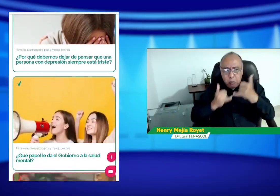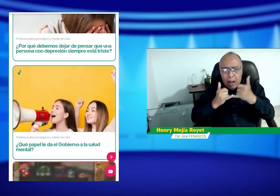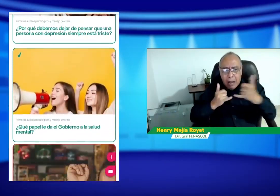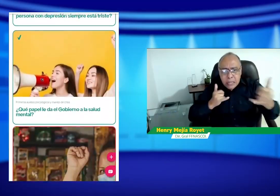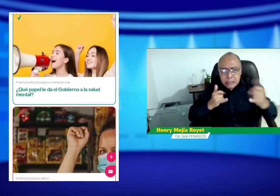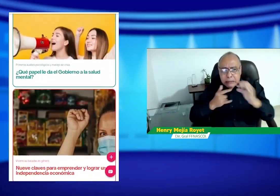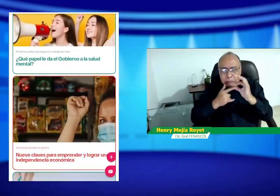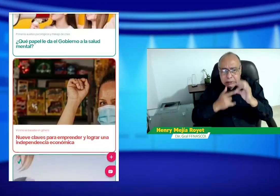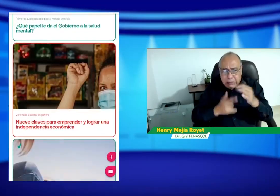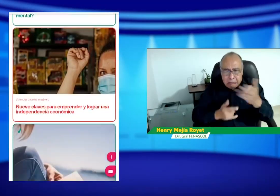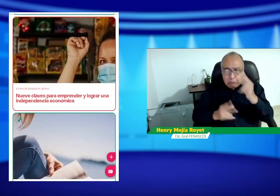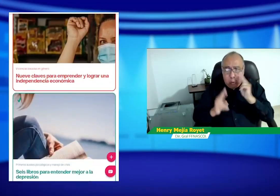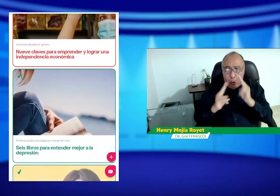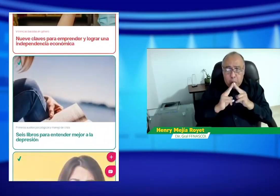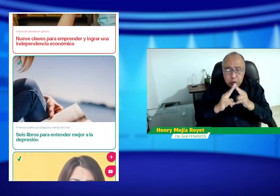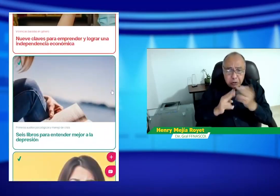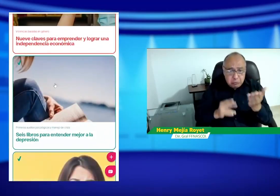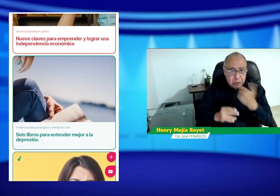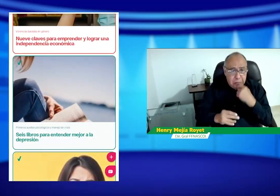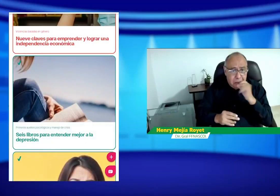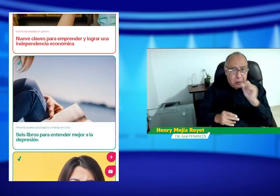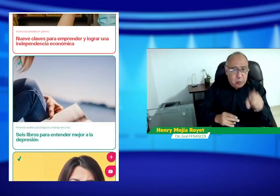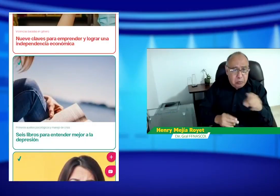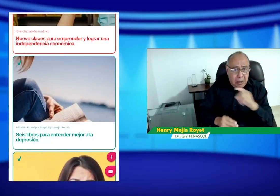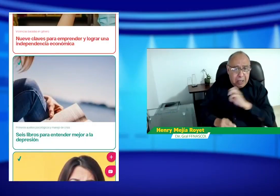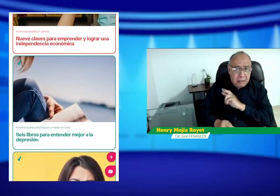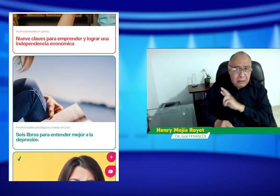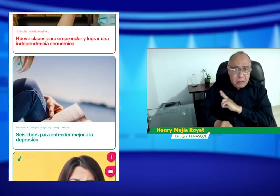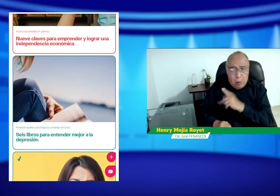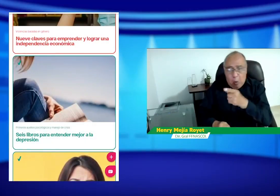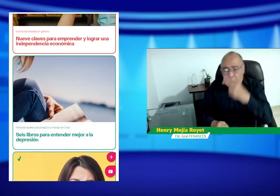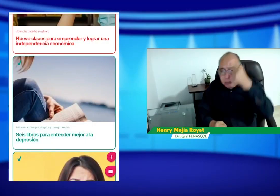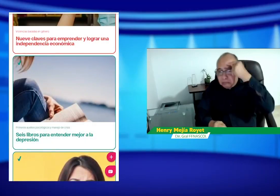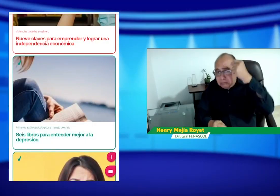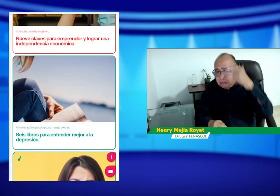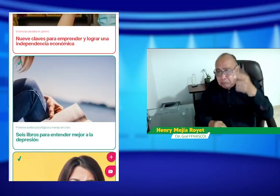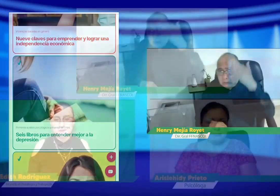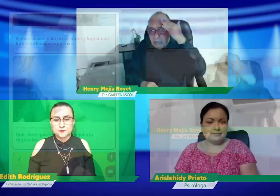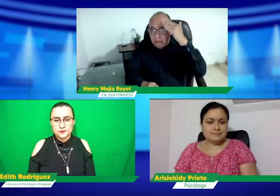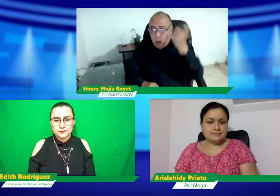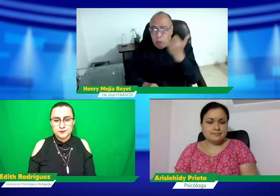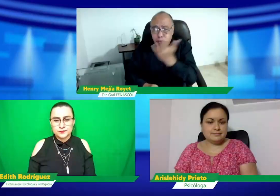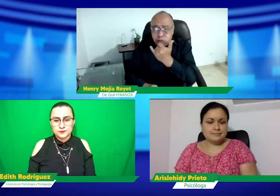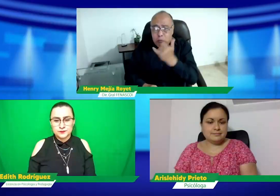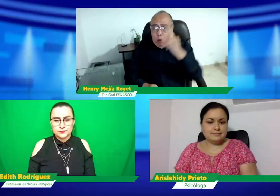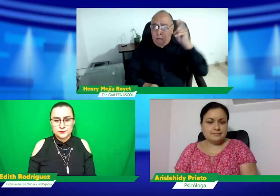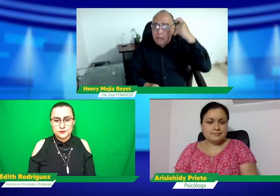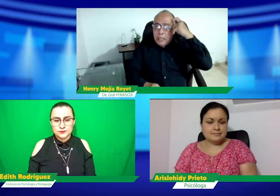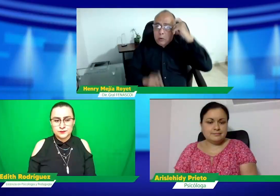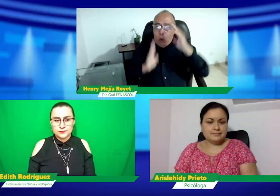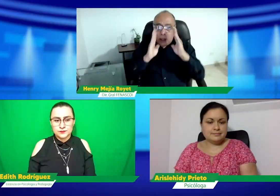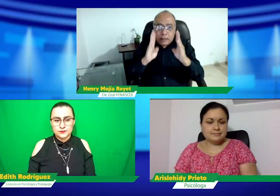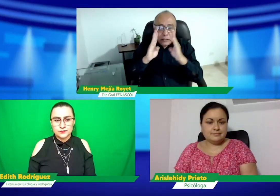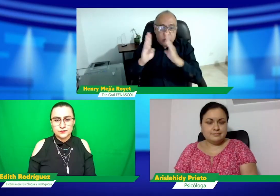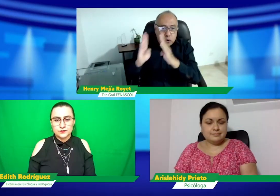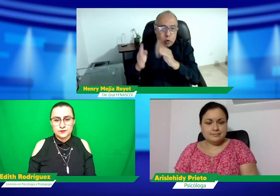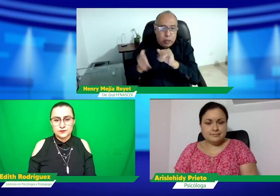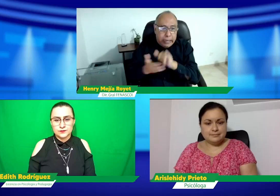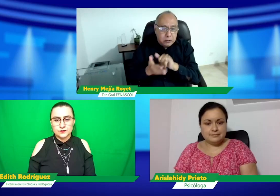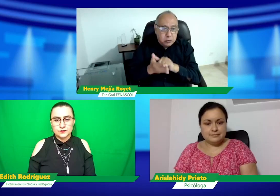Ministerio de Salud tiene alguna línea especial de atención a este respecto, no sé, Edith, Aris, si